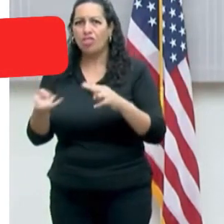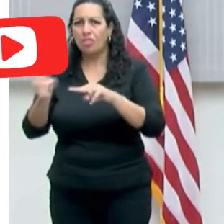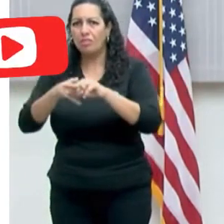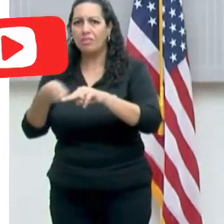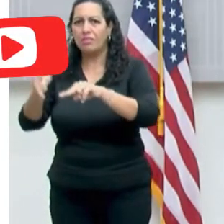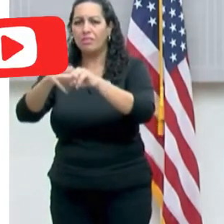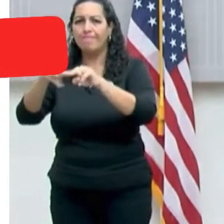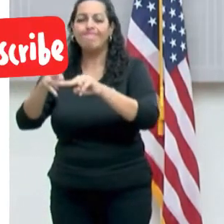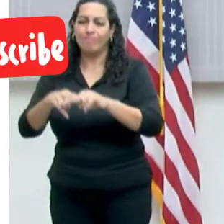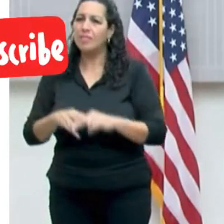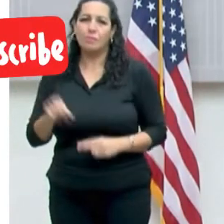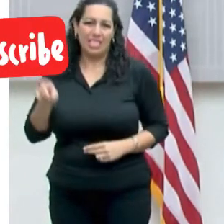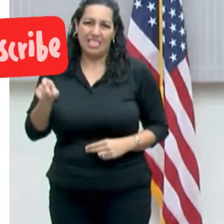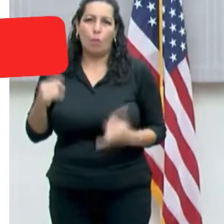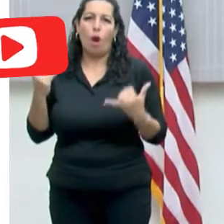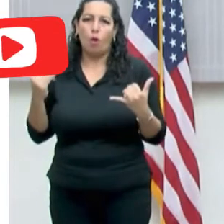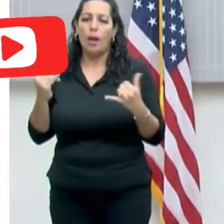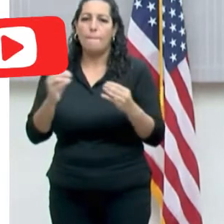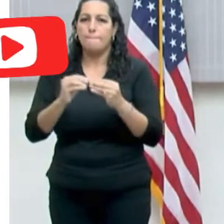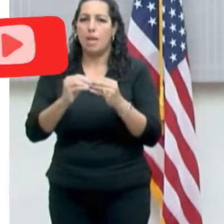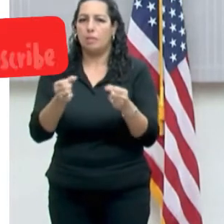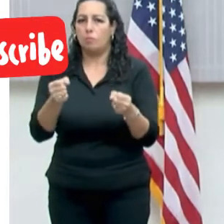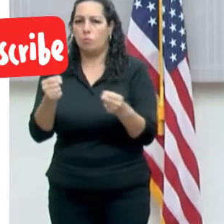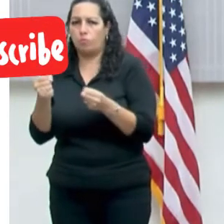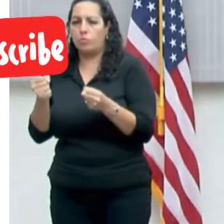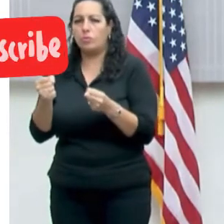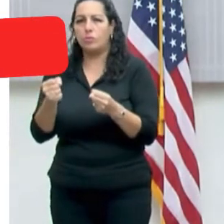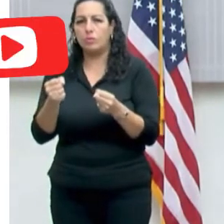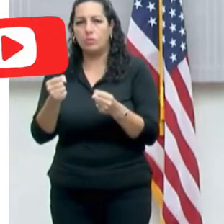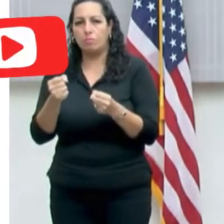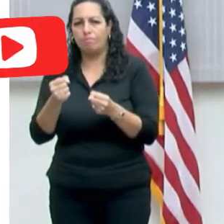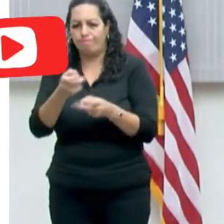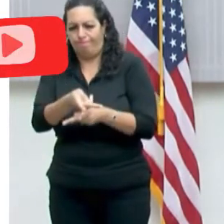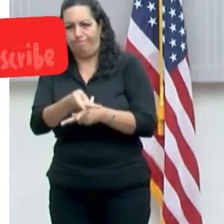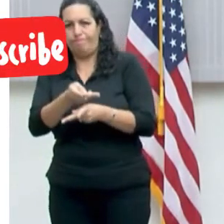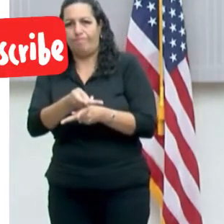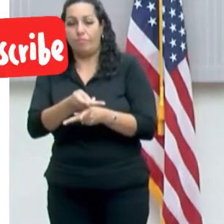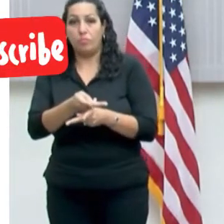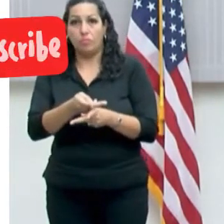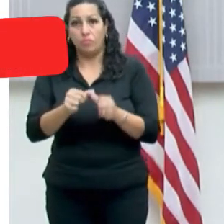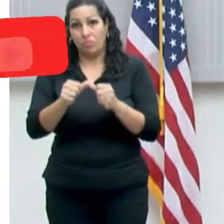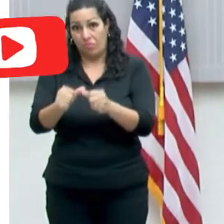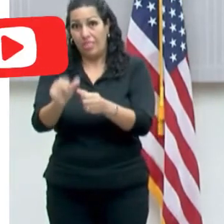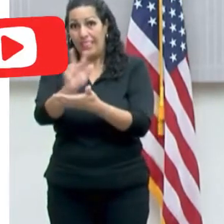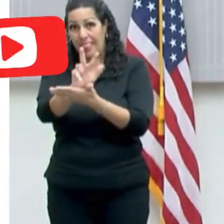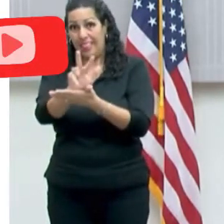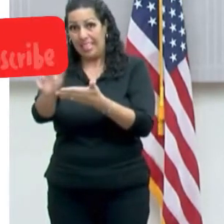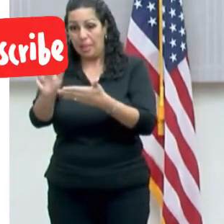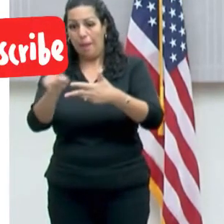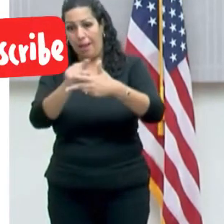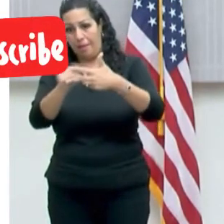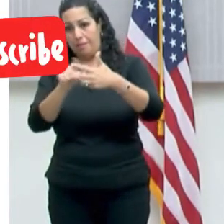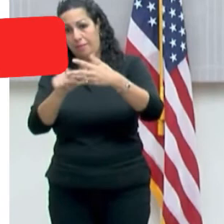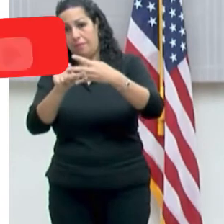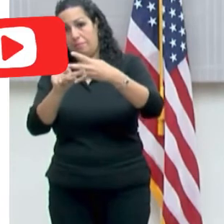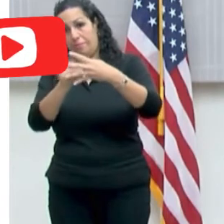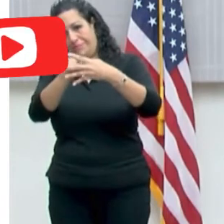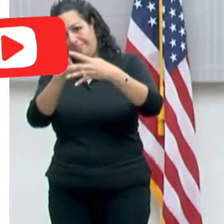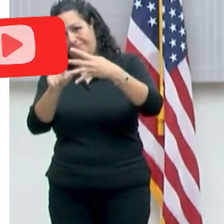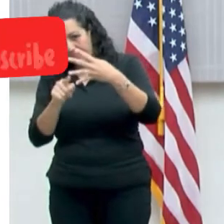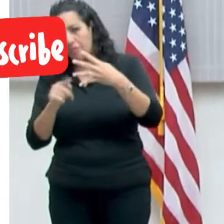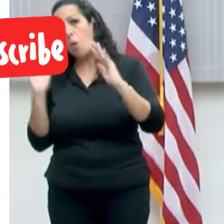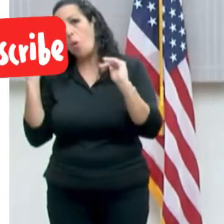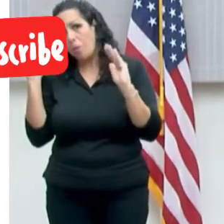es indispensable que se tomen estas medidas adicionales. Estarán en vigor por tres semanas y yo espero